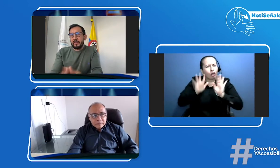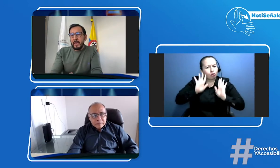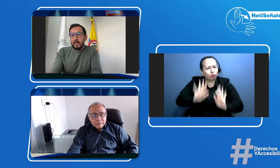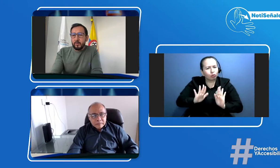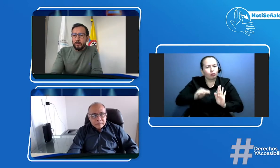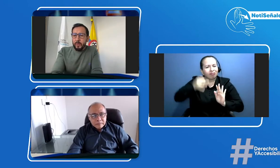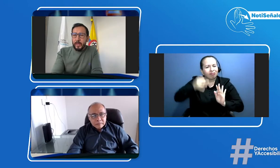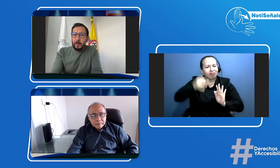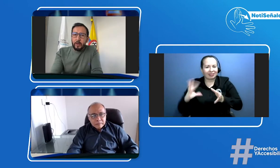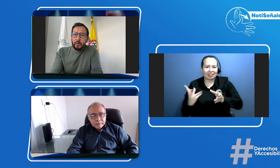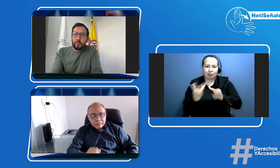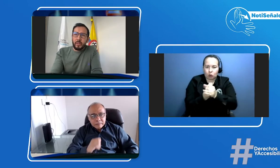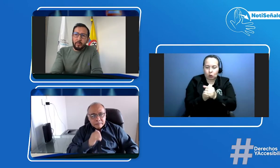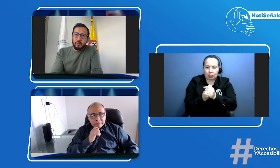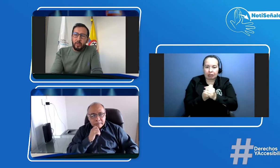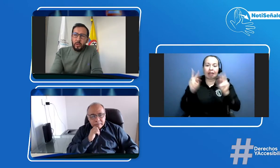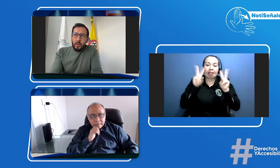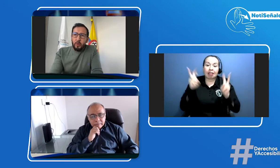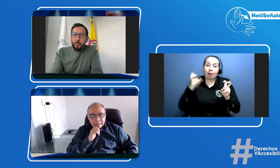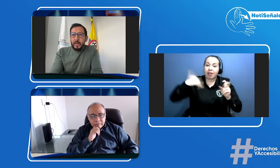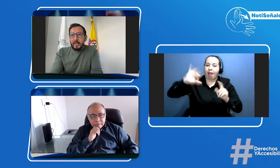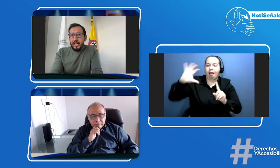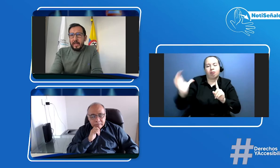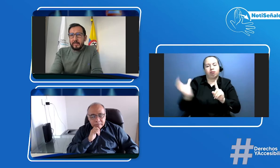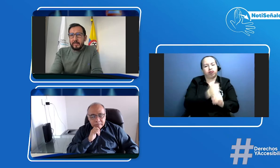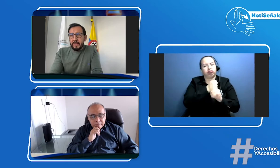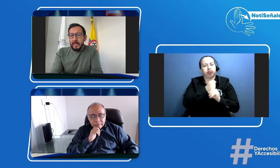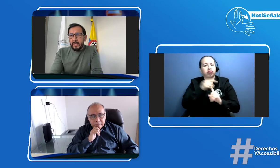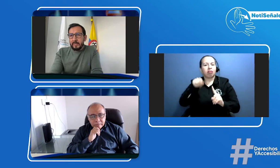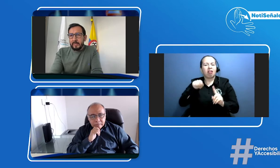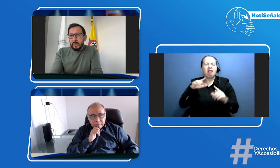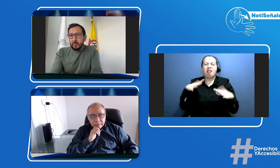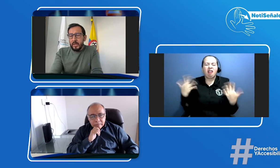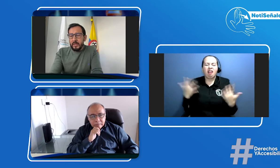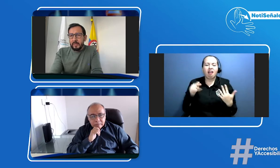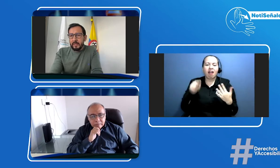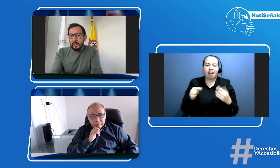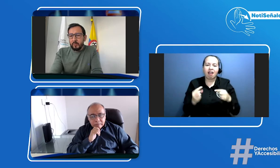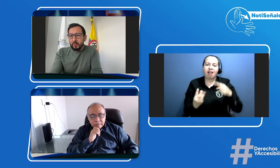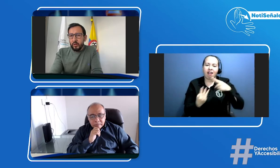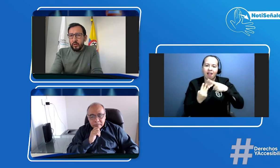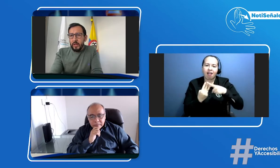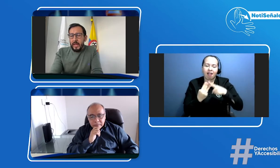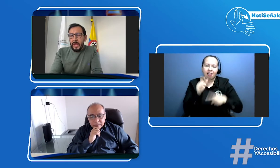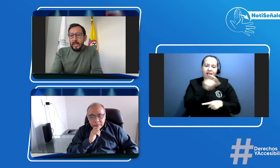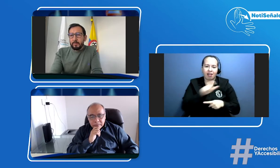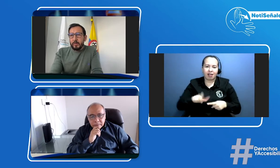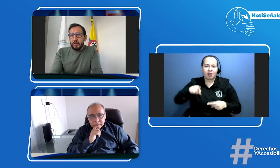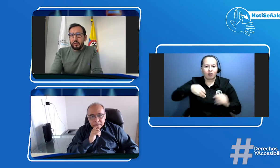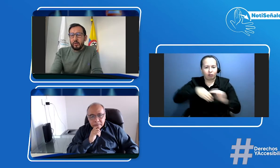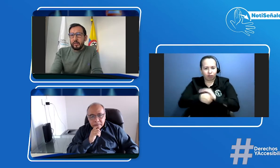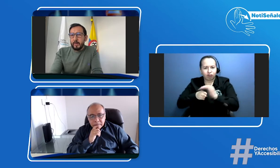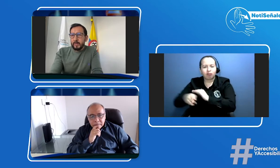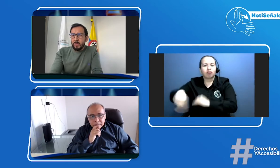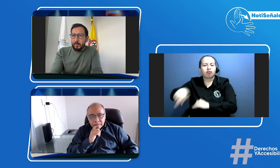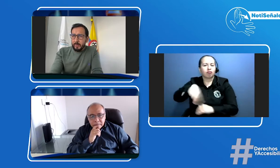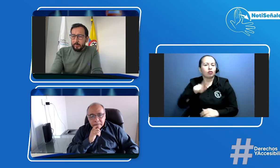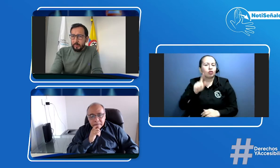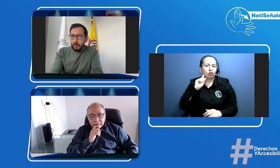caso fue lo que conseguimos con brindarles el acceso a la licencia de conducción a las personas sordas particularmente las personas con